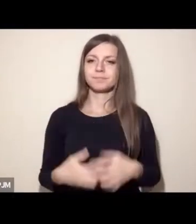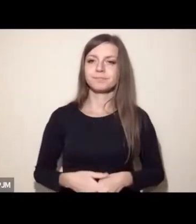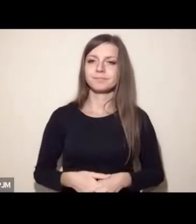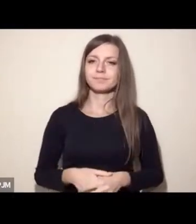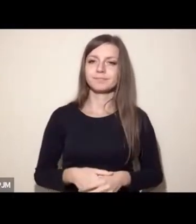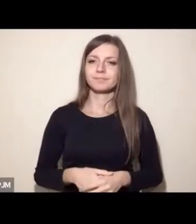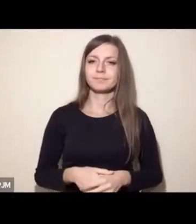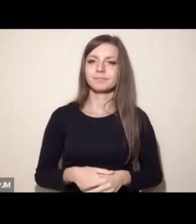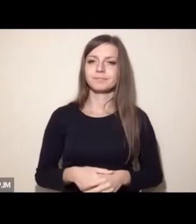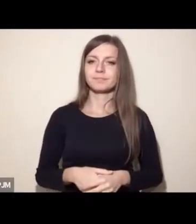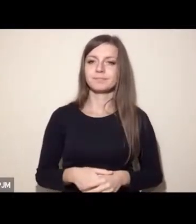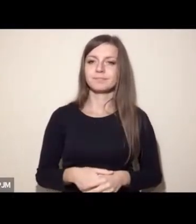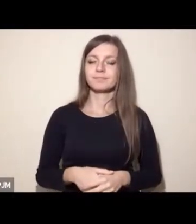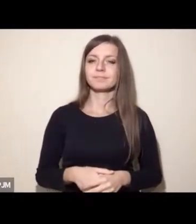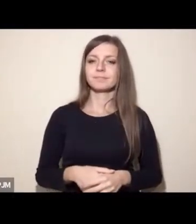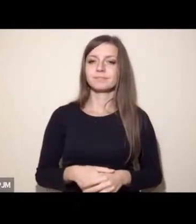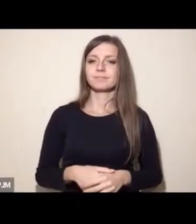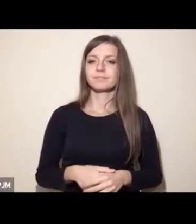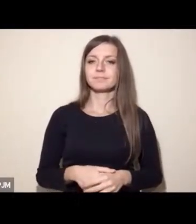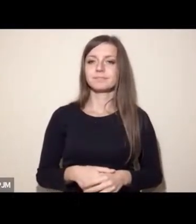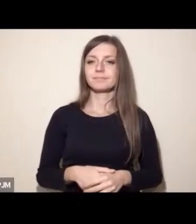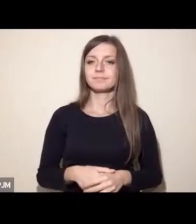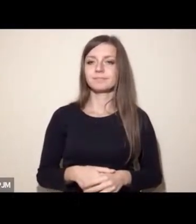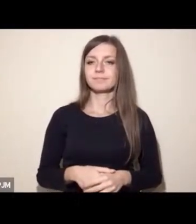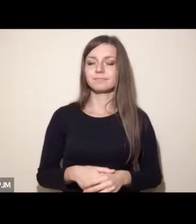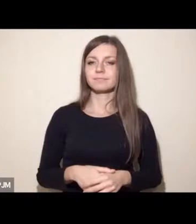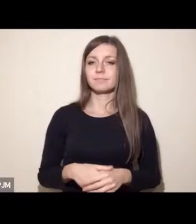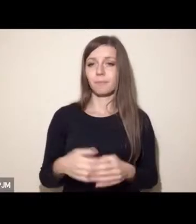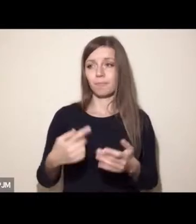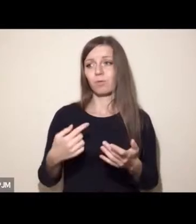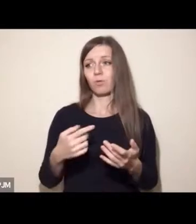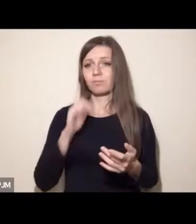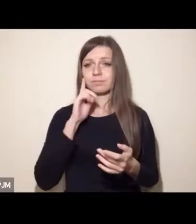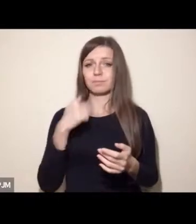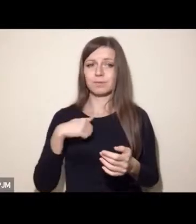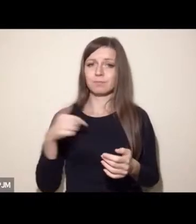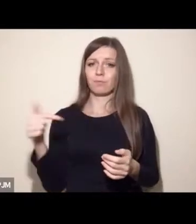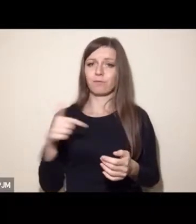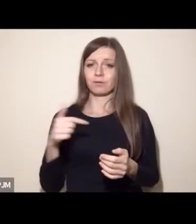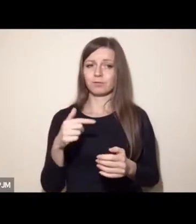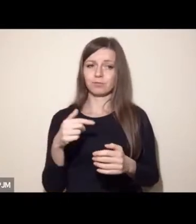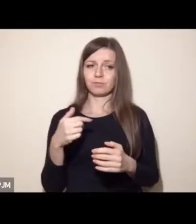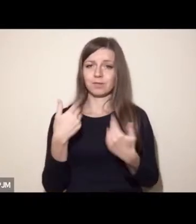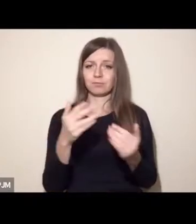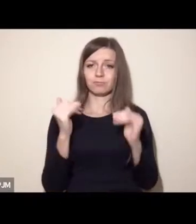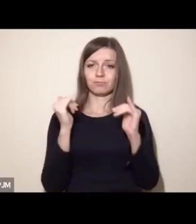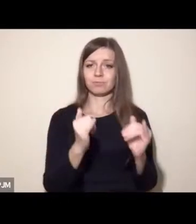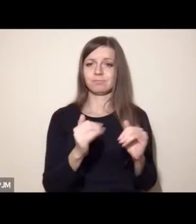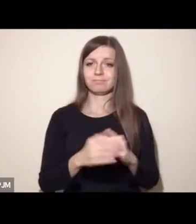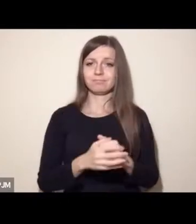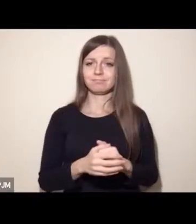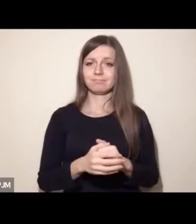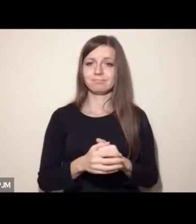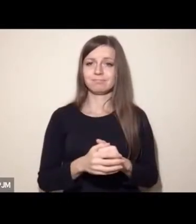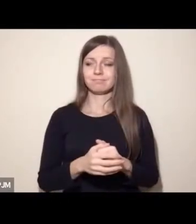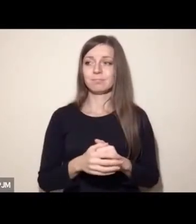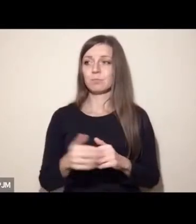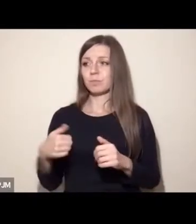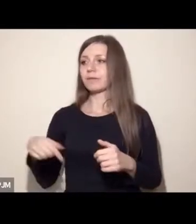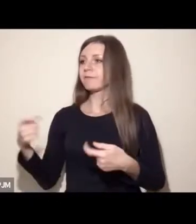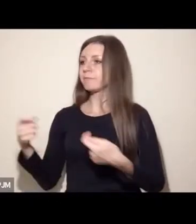strategii wspólnie obu tych stron jest coś, co jesteśmy winni zwierzętom, że jesteśmy im winni skuteczną współpracę na ich rzecz.